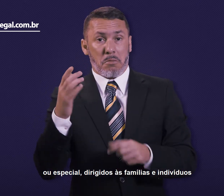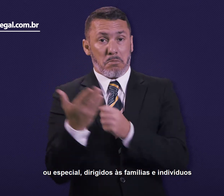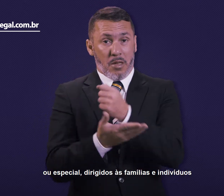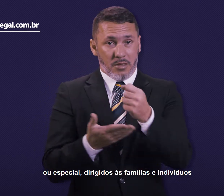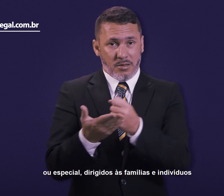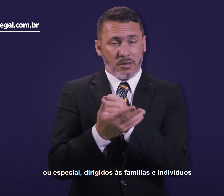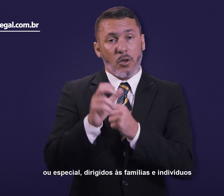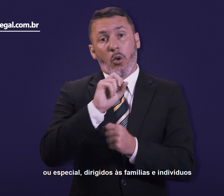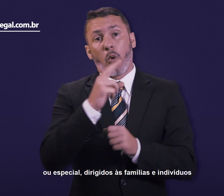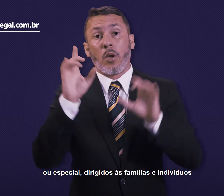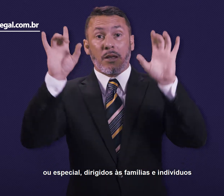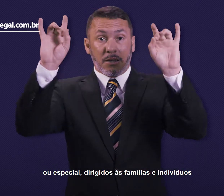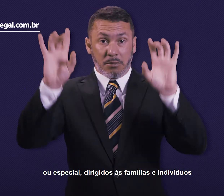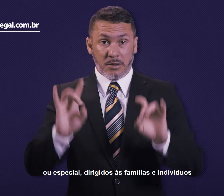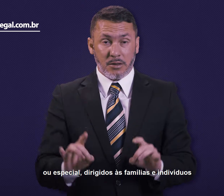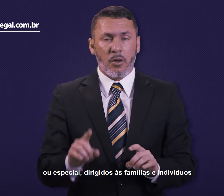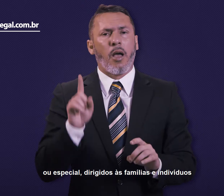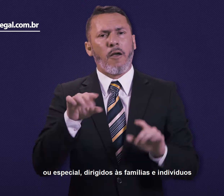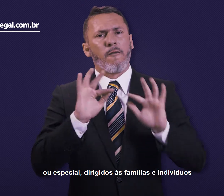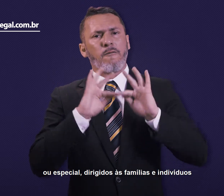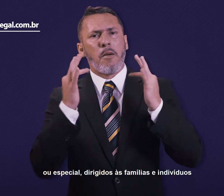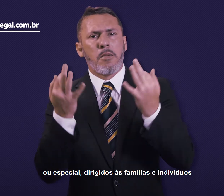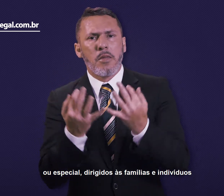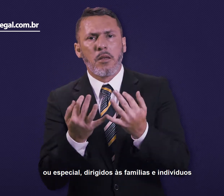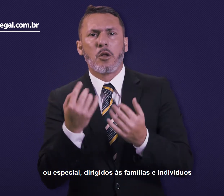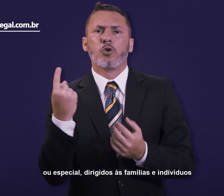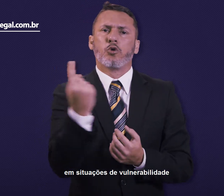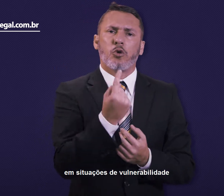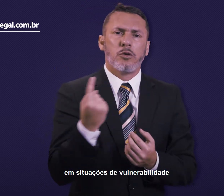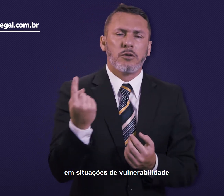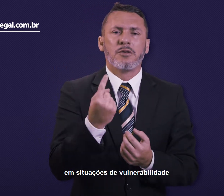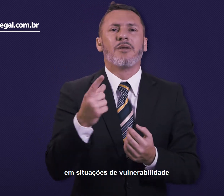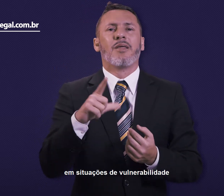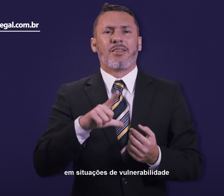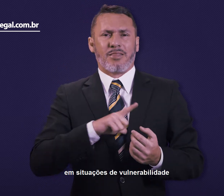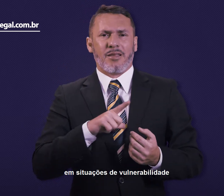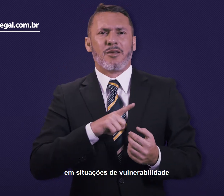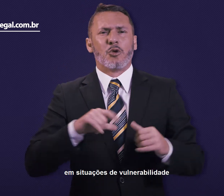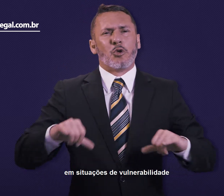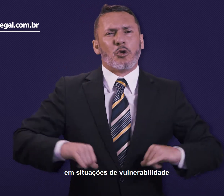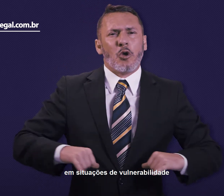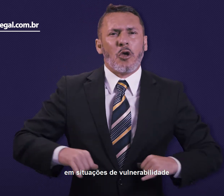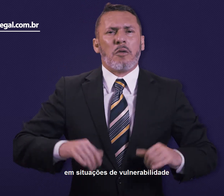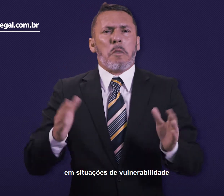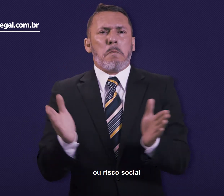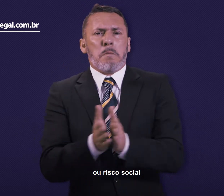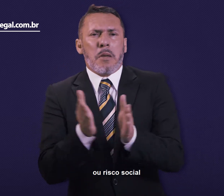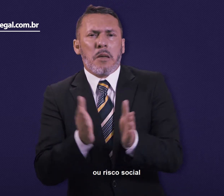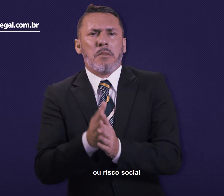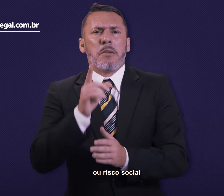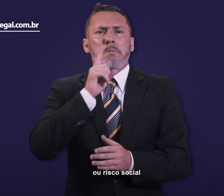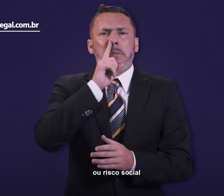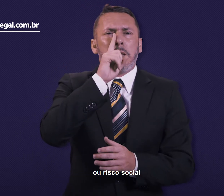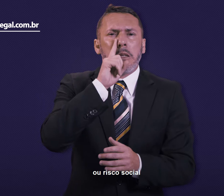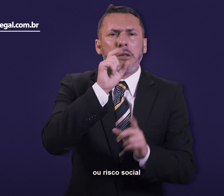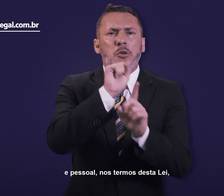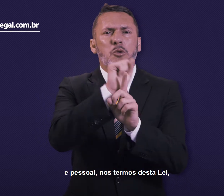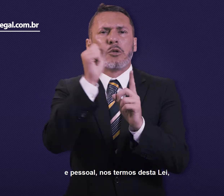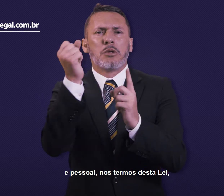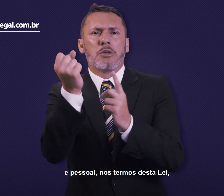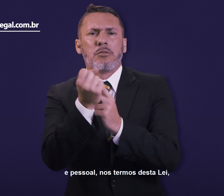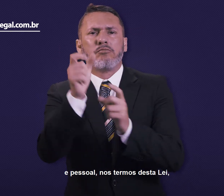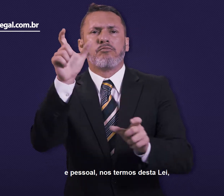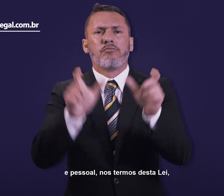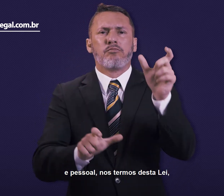básica ou especial dirigidos às famílias e indivíduos em situações de vulnerabilidade ou risco social